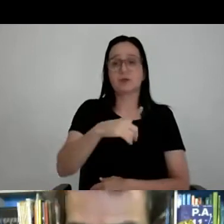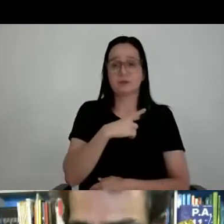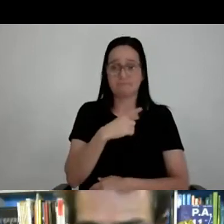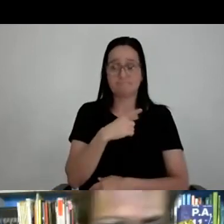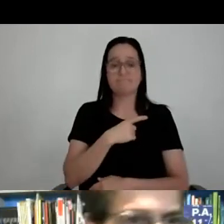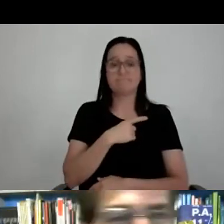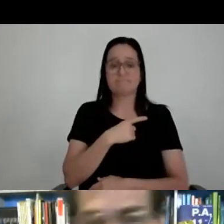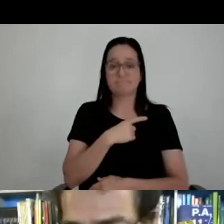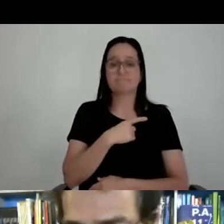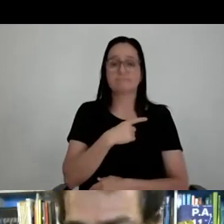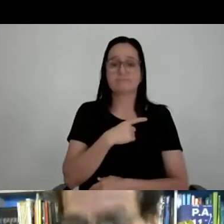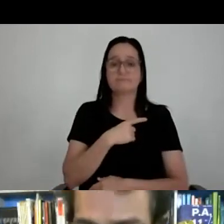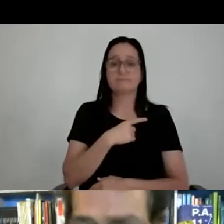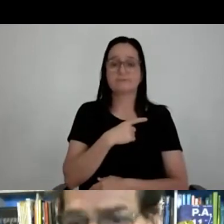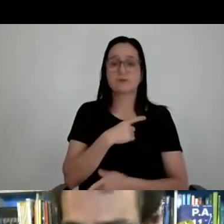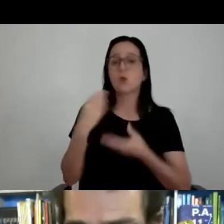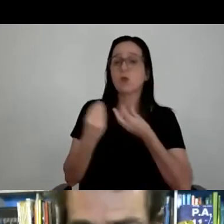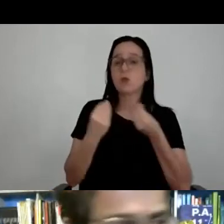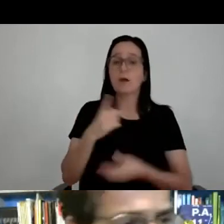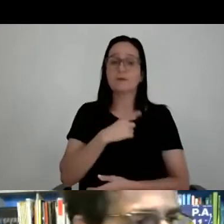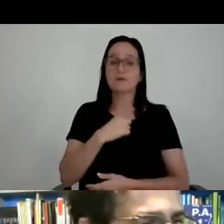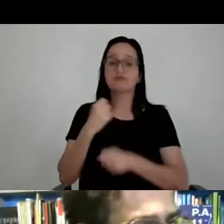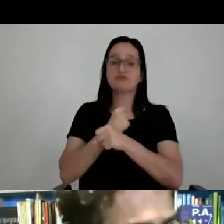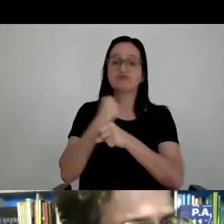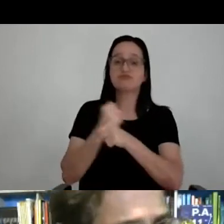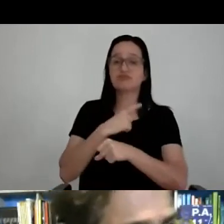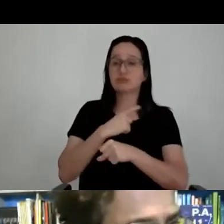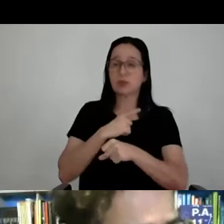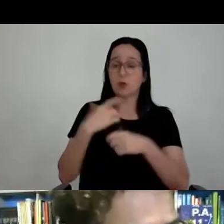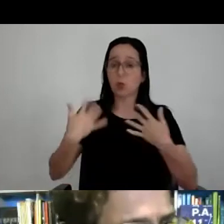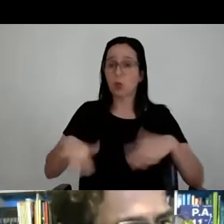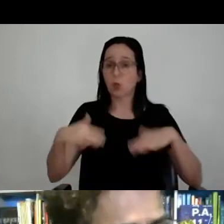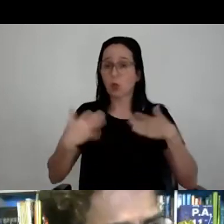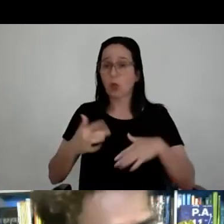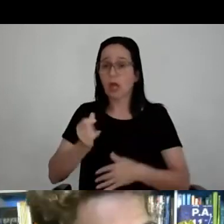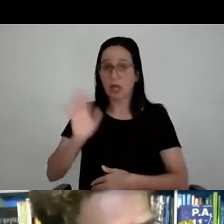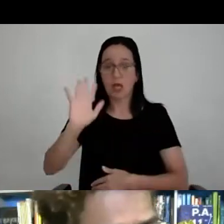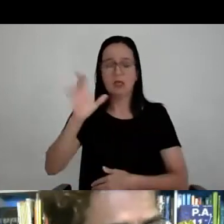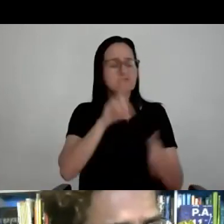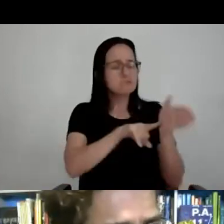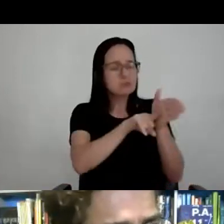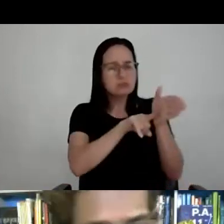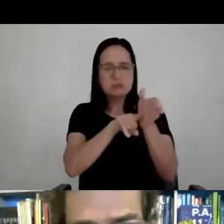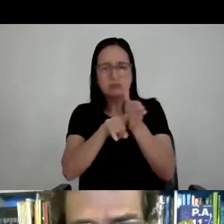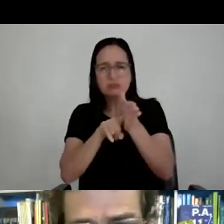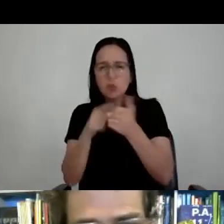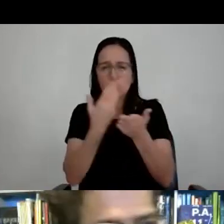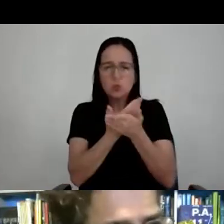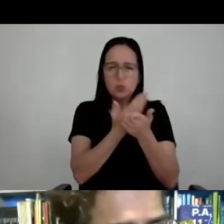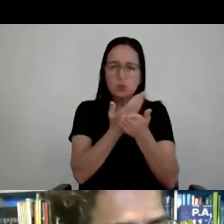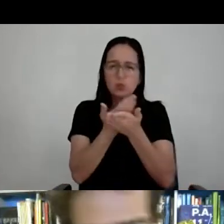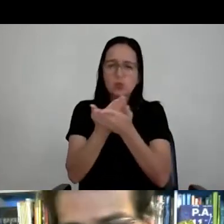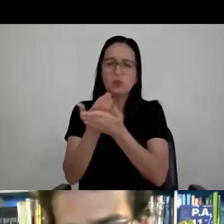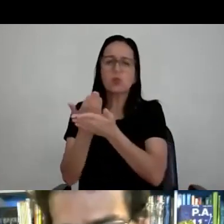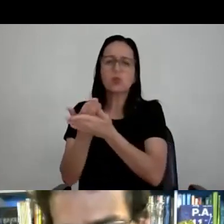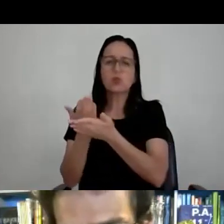% do complexo todo, apesar de muito cara. E a gente fez os estudos, começamos a fazer os estudos técnicos, e a